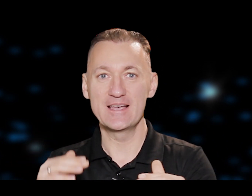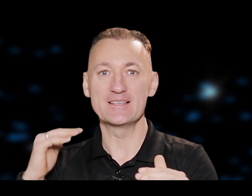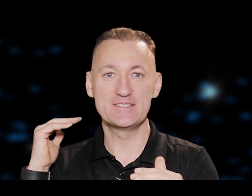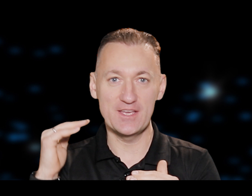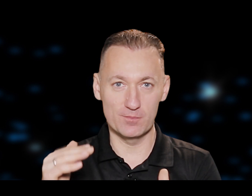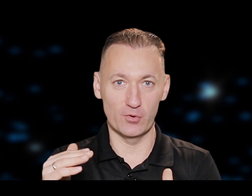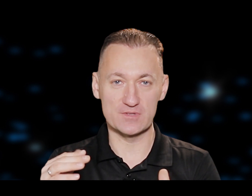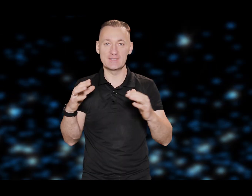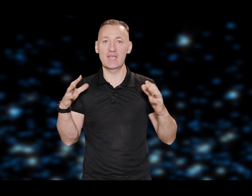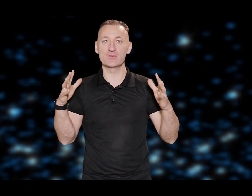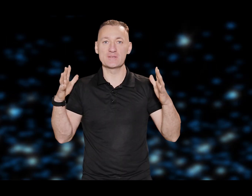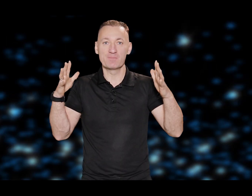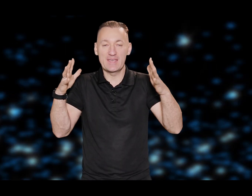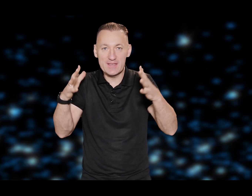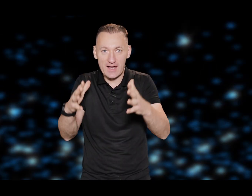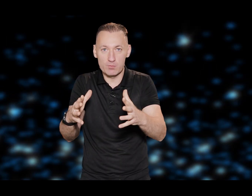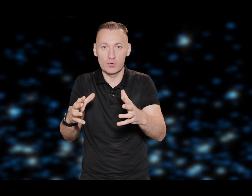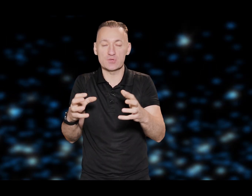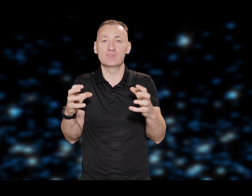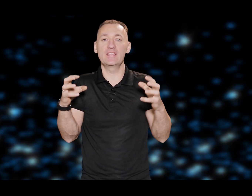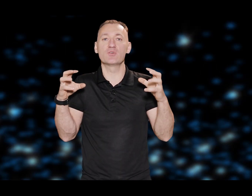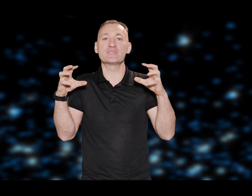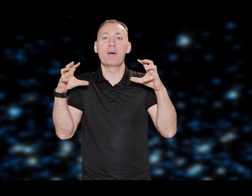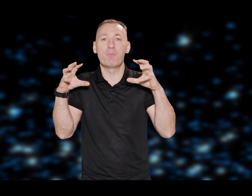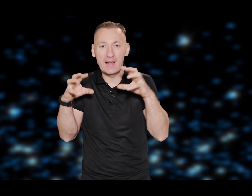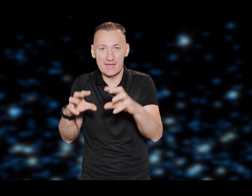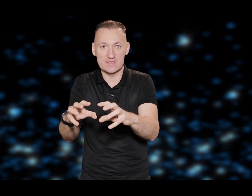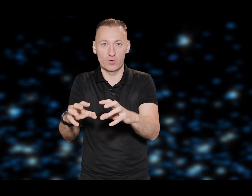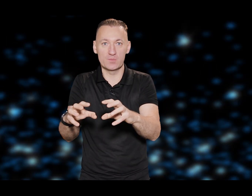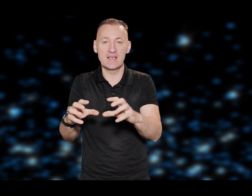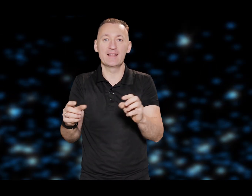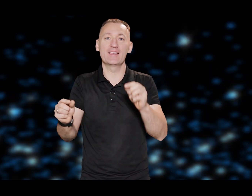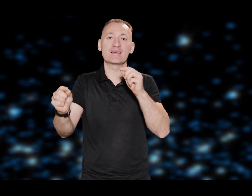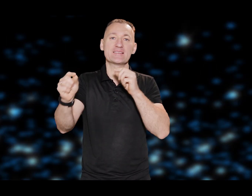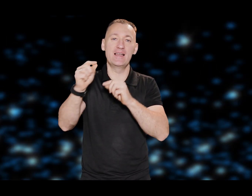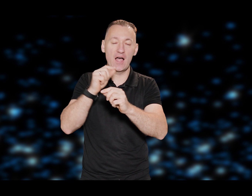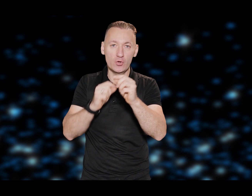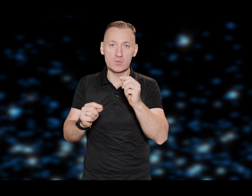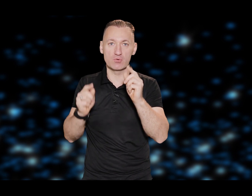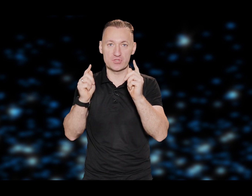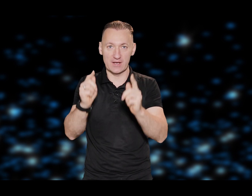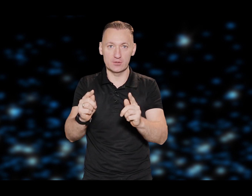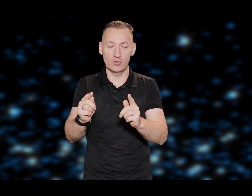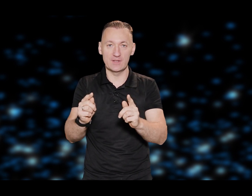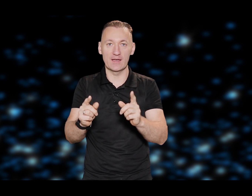dzird mūs, Dievs ir ar mums un Dievs palīdz mums, lai tas ļaunums, kurš tagad notiek,